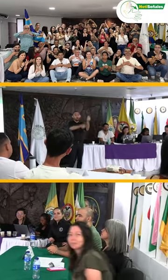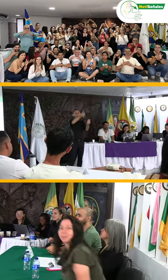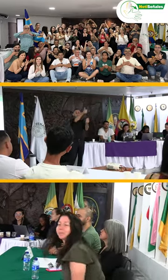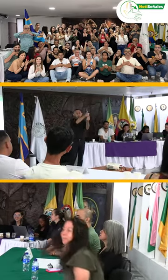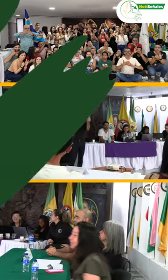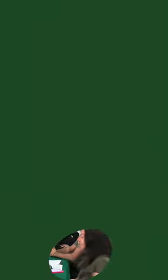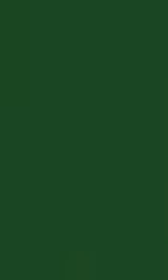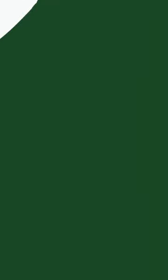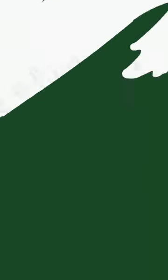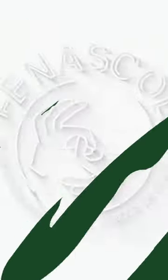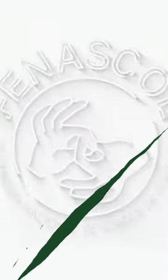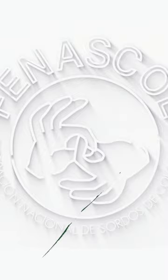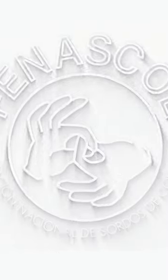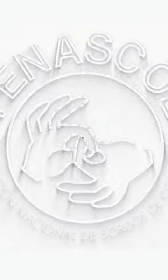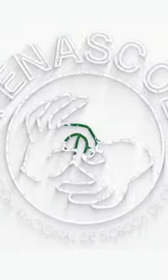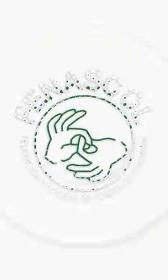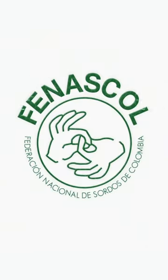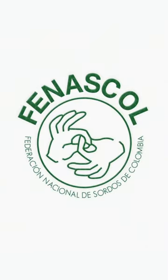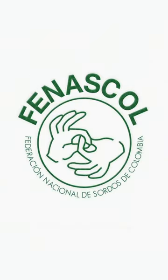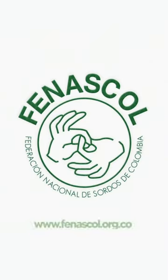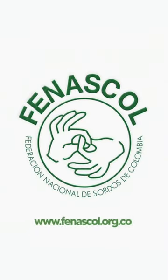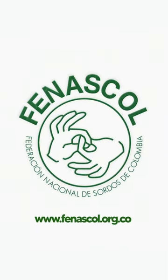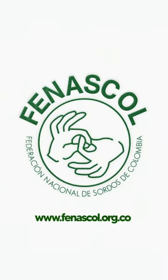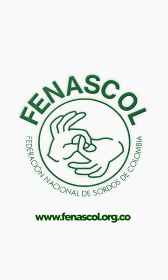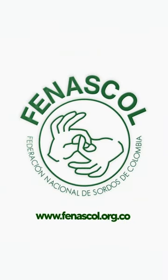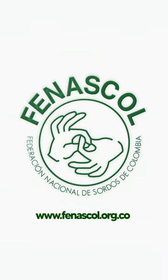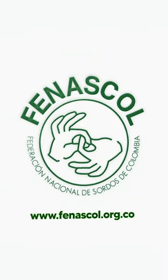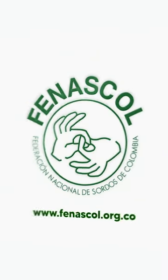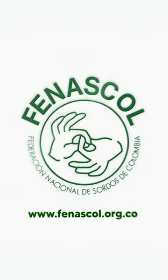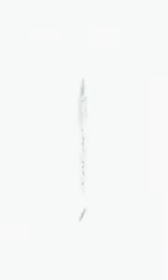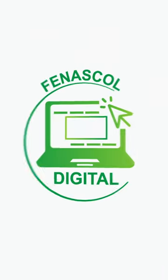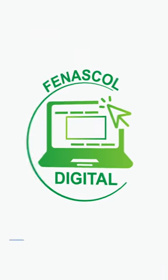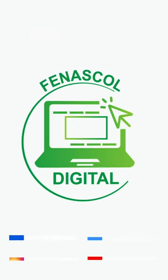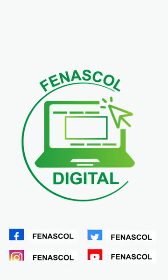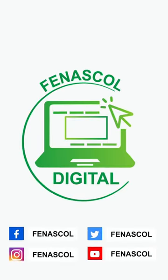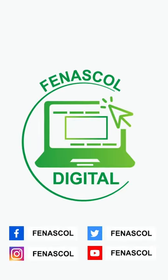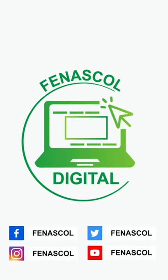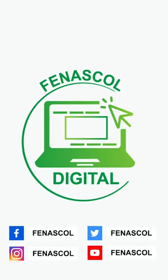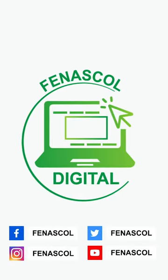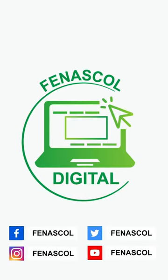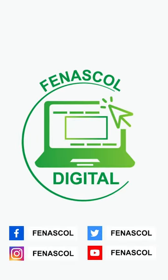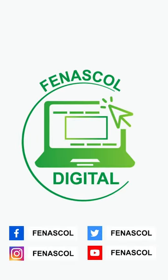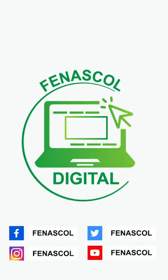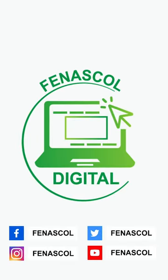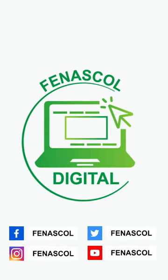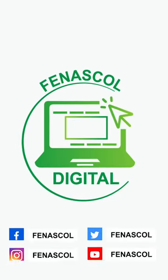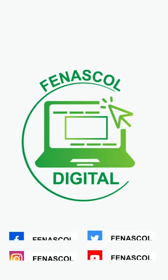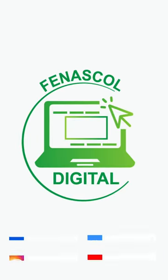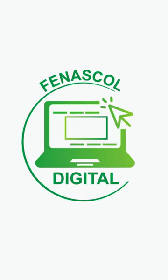¡Suscríbete al canal! ¡Suscríbete al canal! ¡Suscríbete